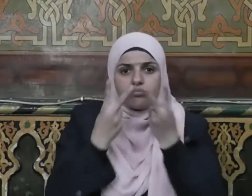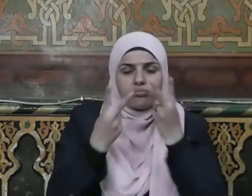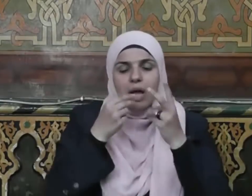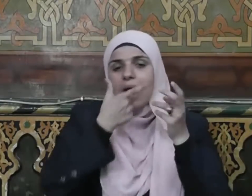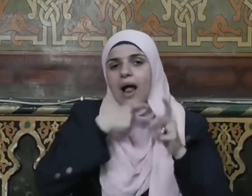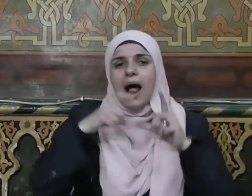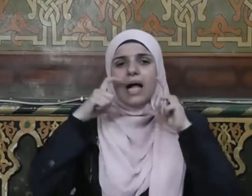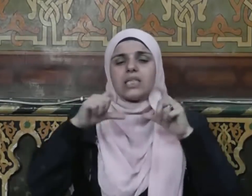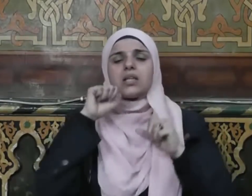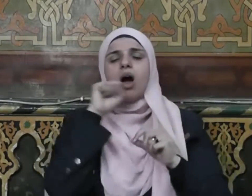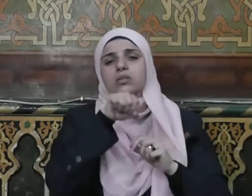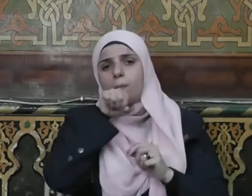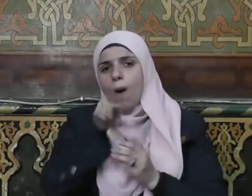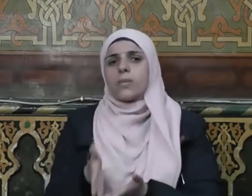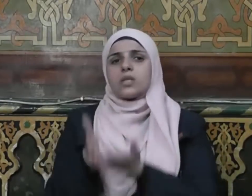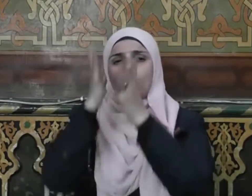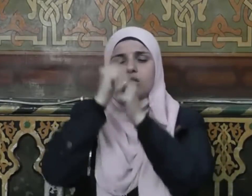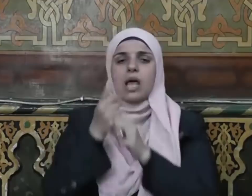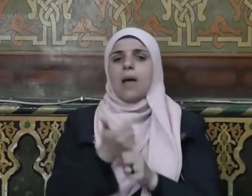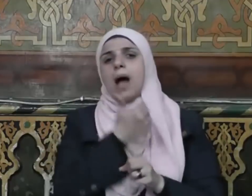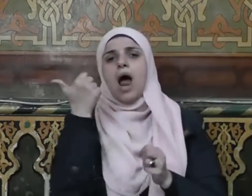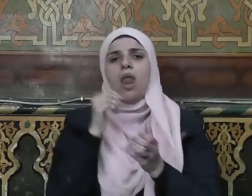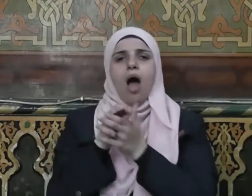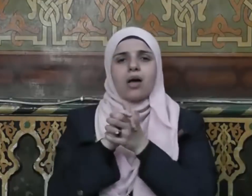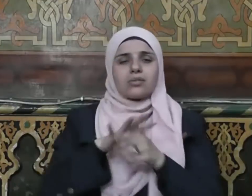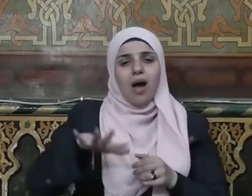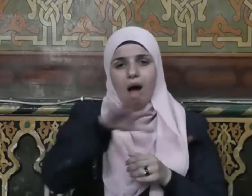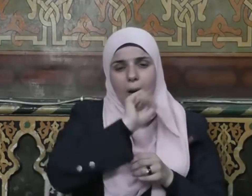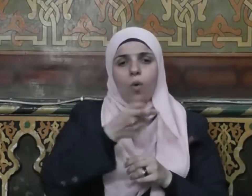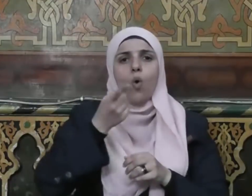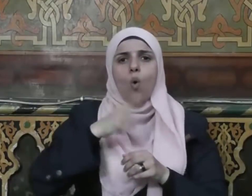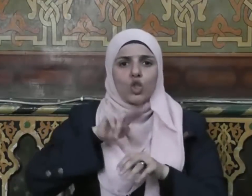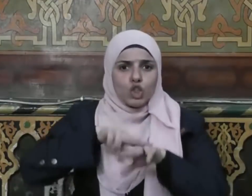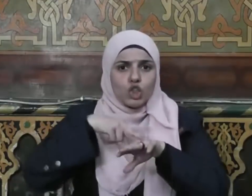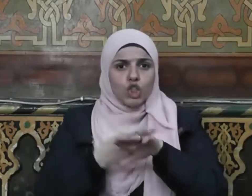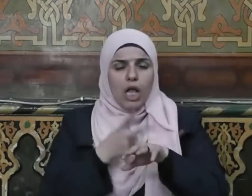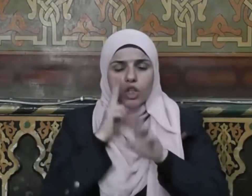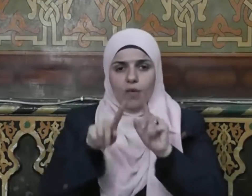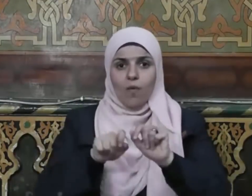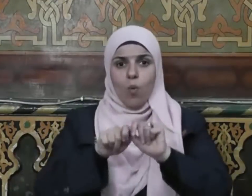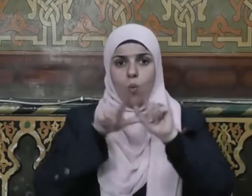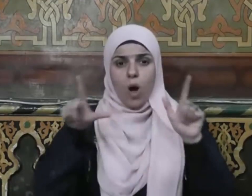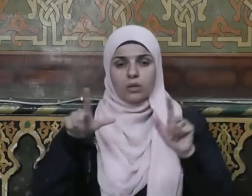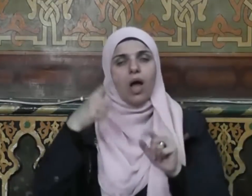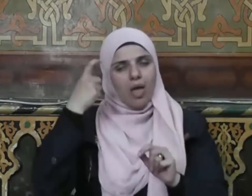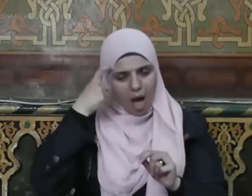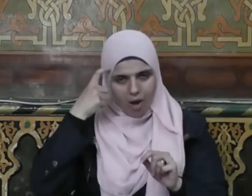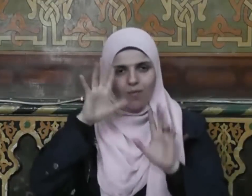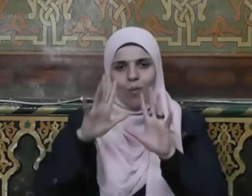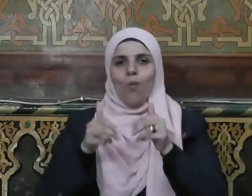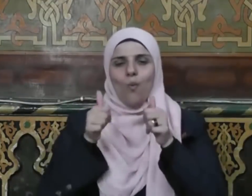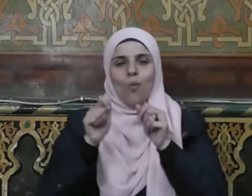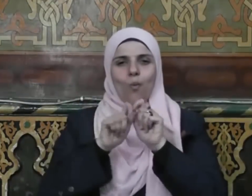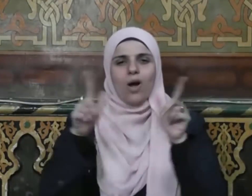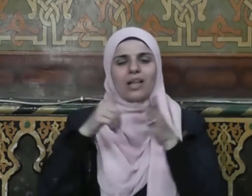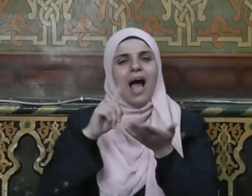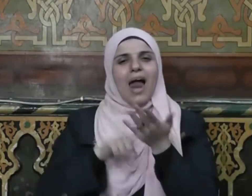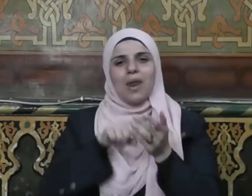صلى الله عليه وسلم عن أصحابه وشهادته لهم يدرك أنه صلى الله